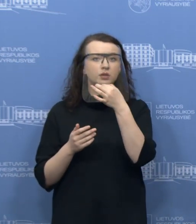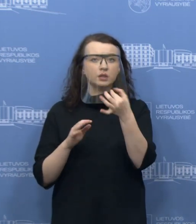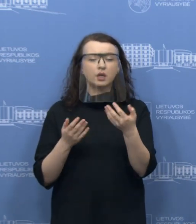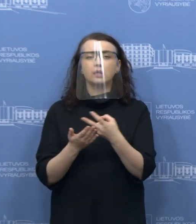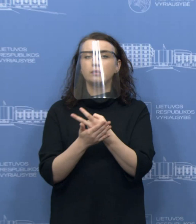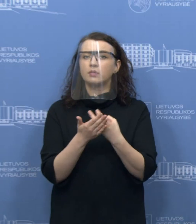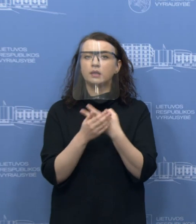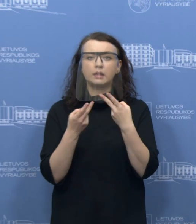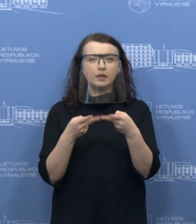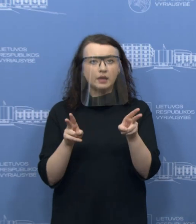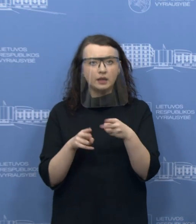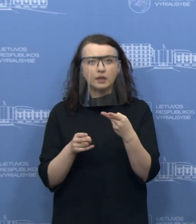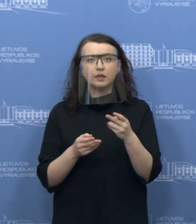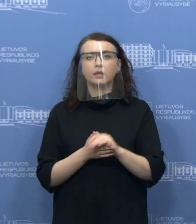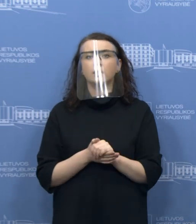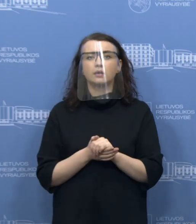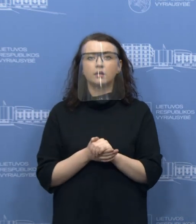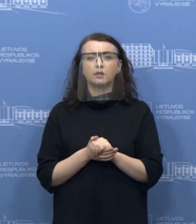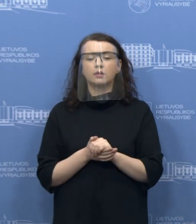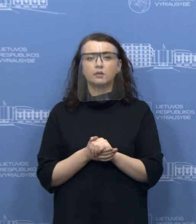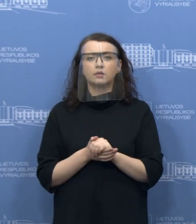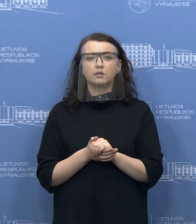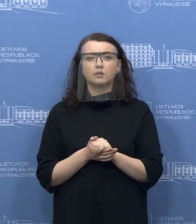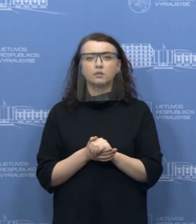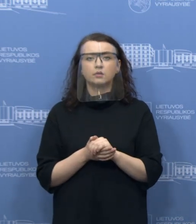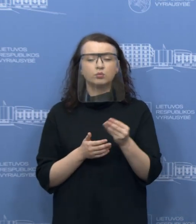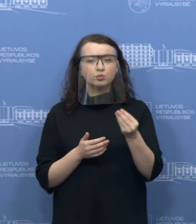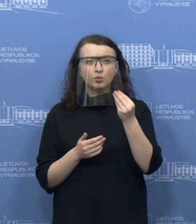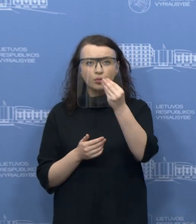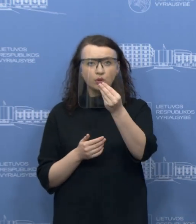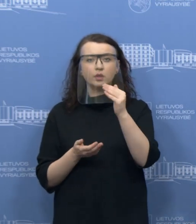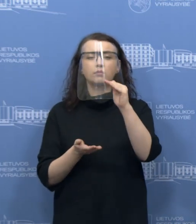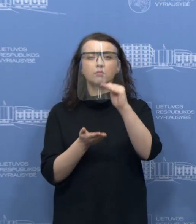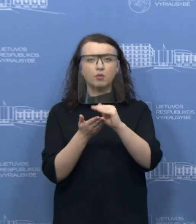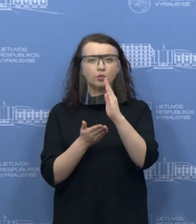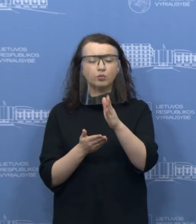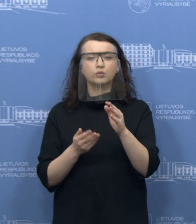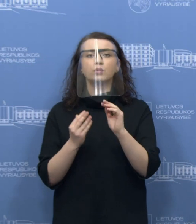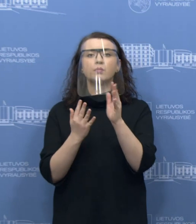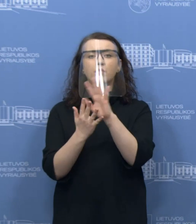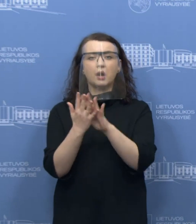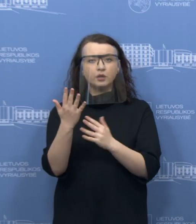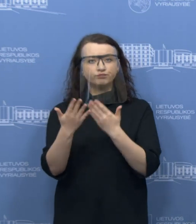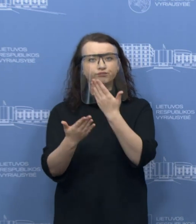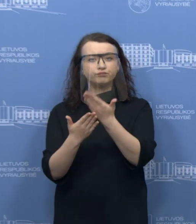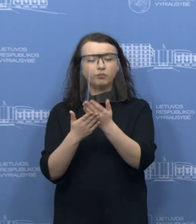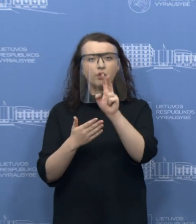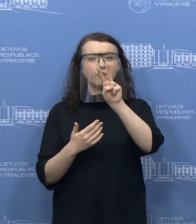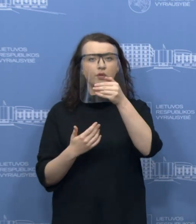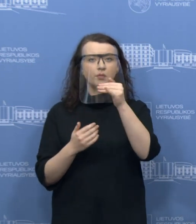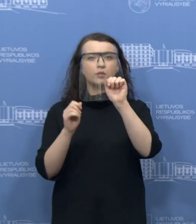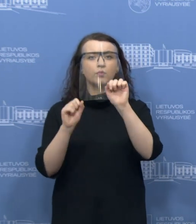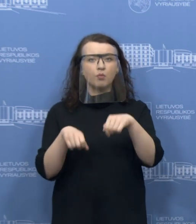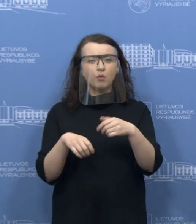Nesijaudinkite, jūsų sumokėtos gyventojų pajamų mokestis niekur nedinksta. Jūs pateikia prašymą VMI, galite